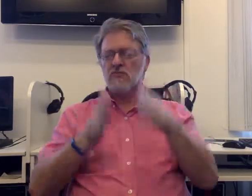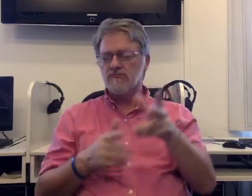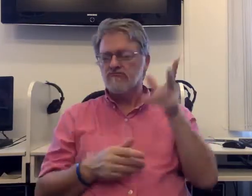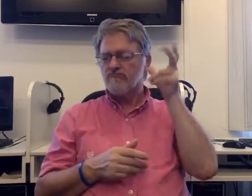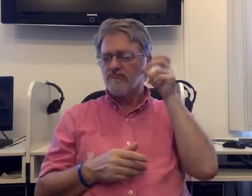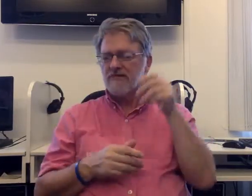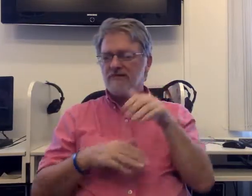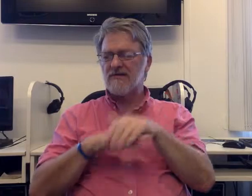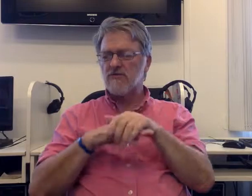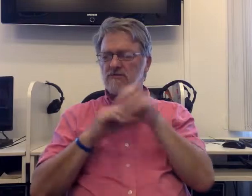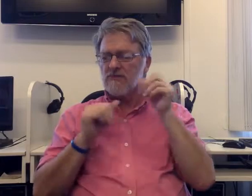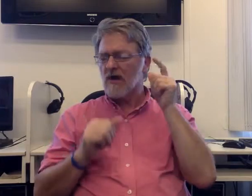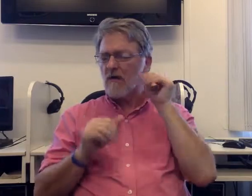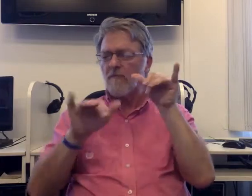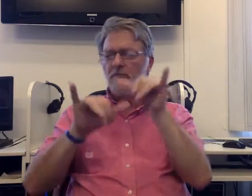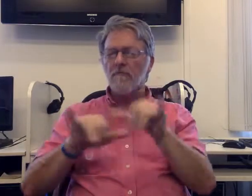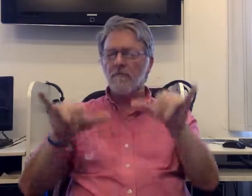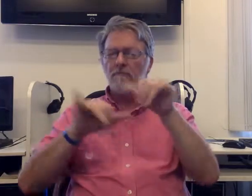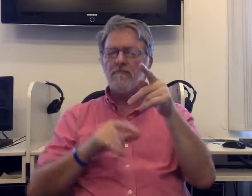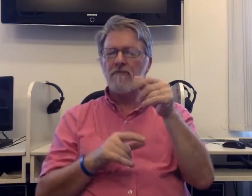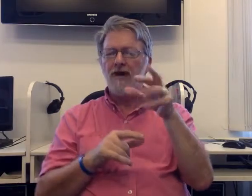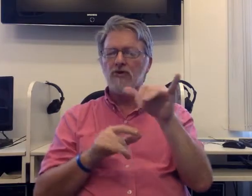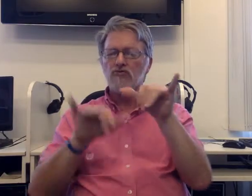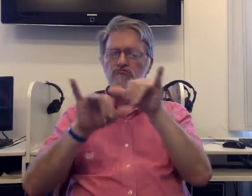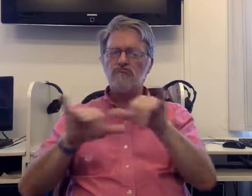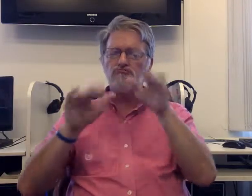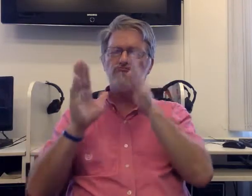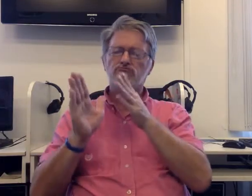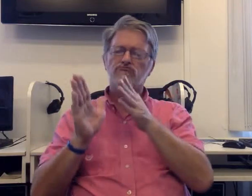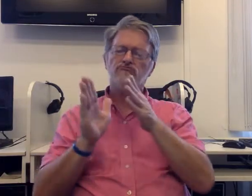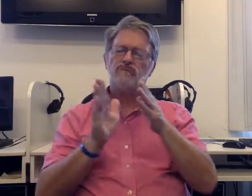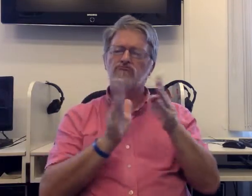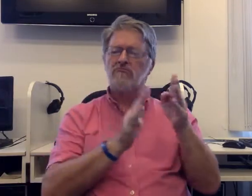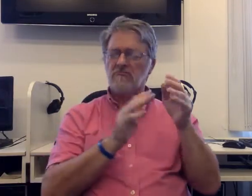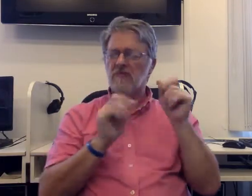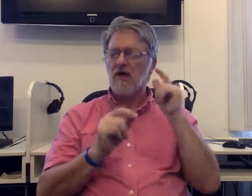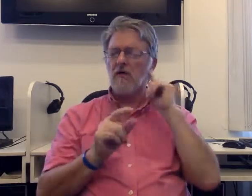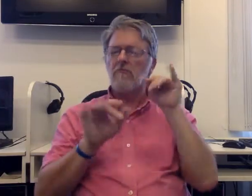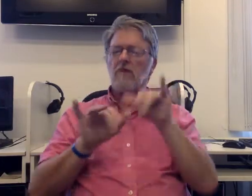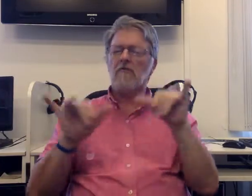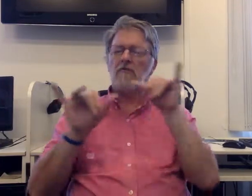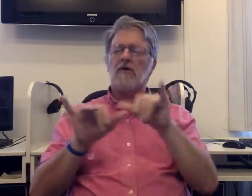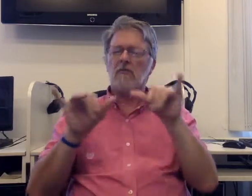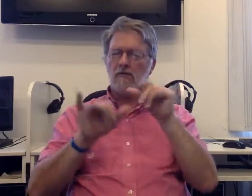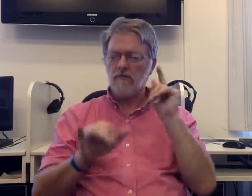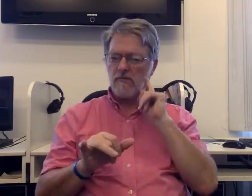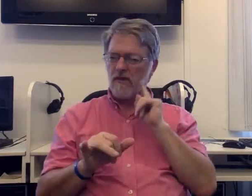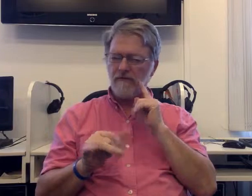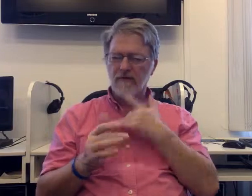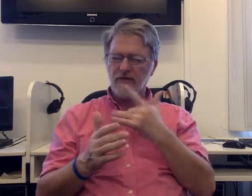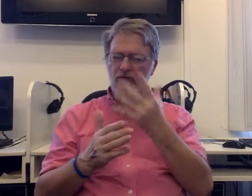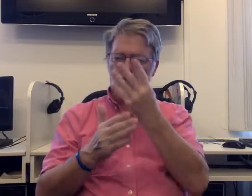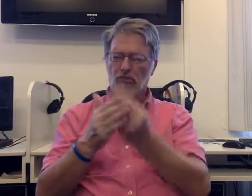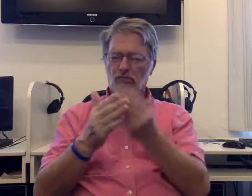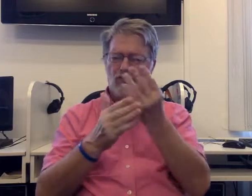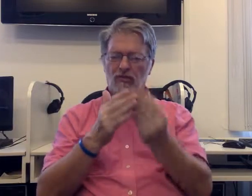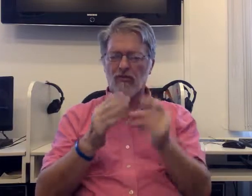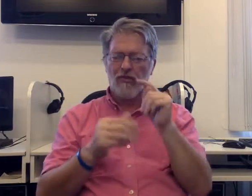abych studentům dokázal ukázat, jak angličtina vypadá. Protože slyšící osoba vždycky